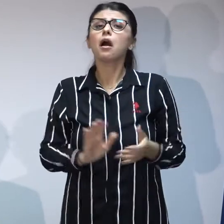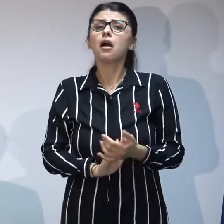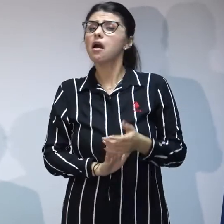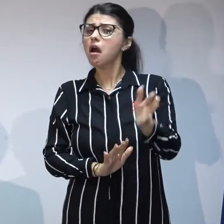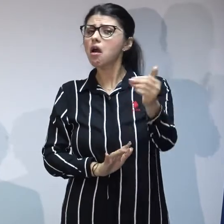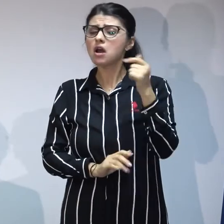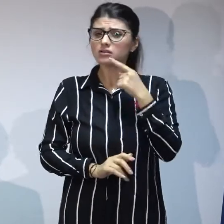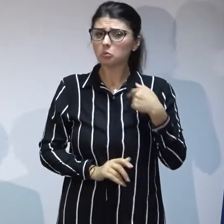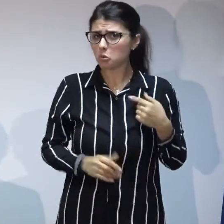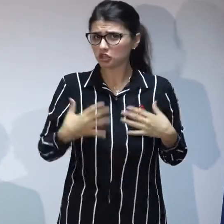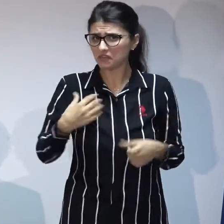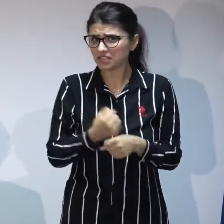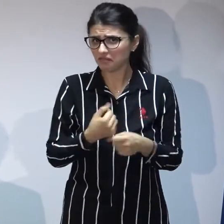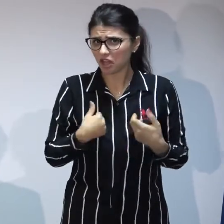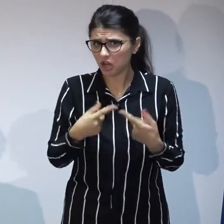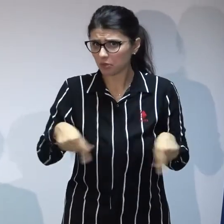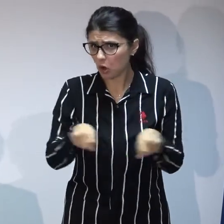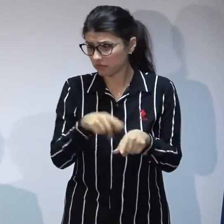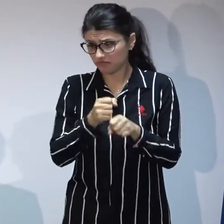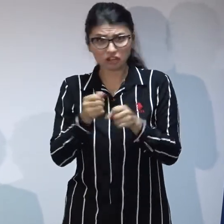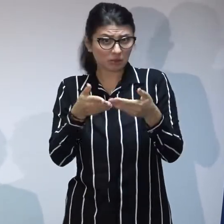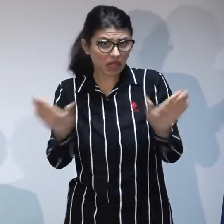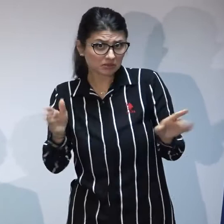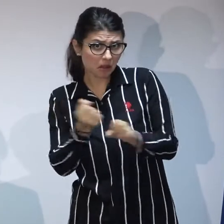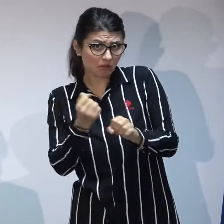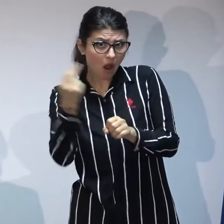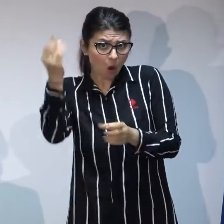dumneavoastră ce să facem deschidem adopția sau nu